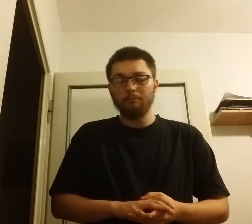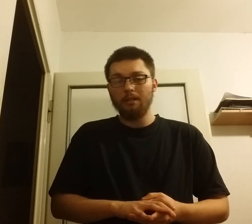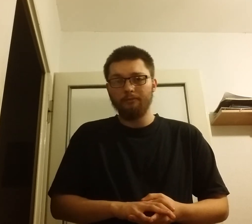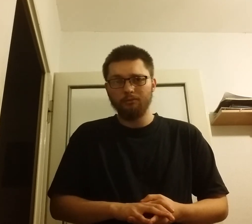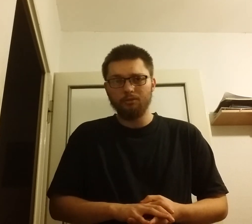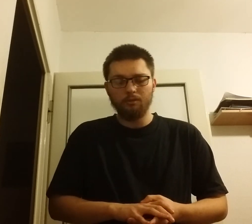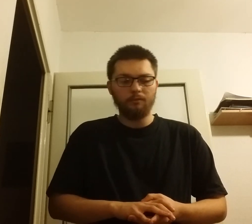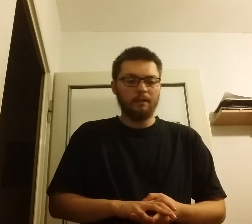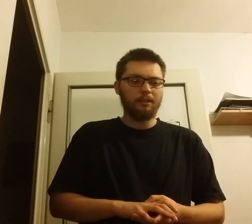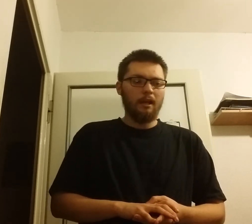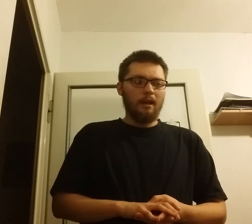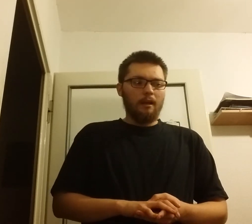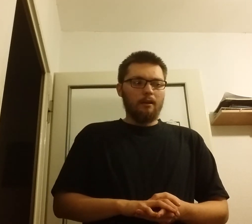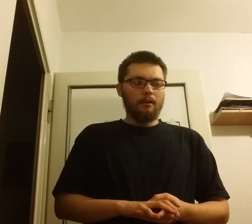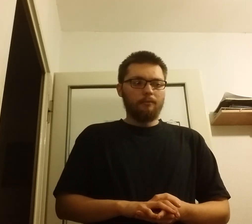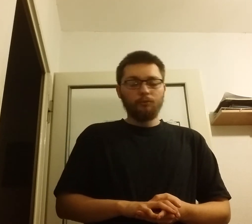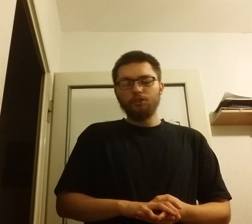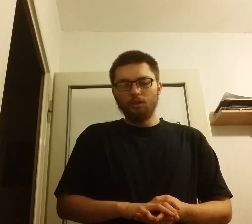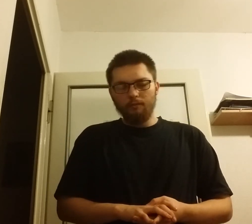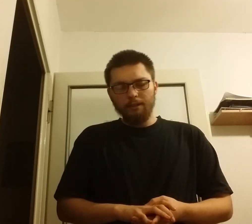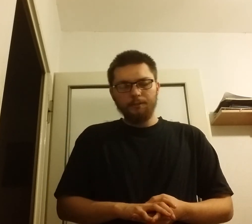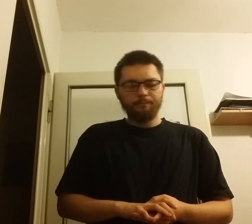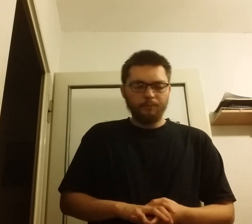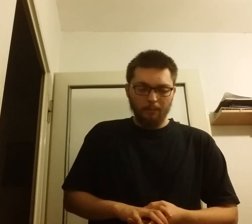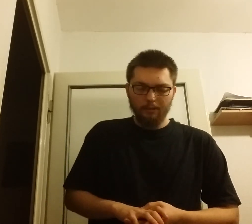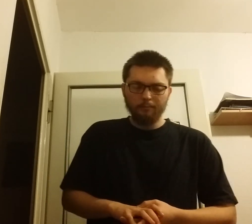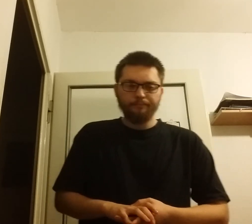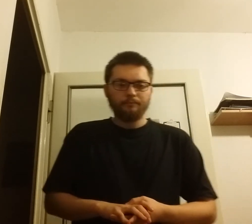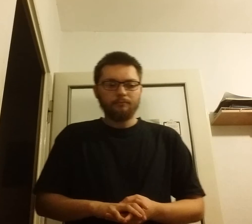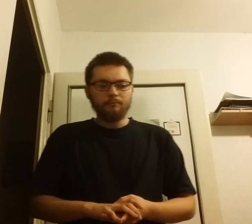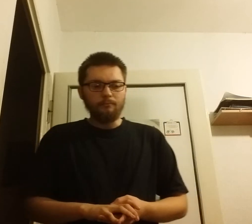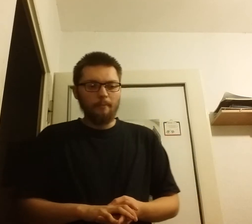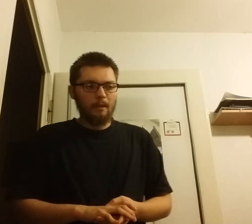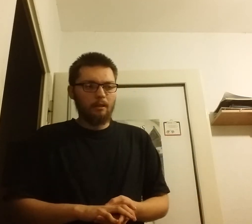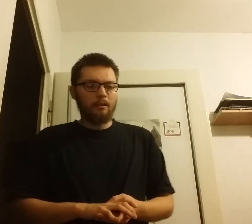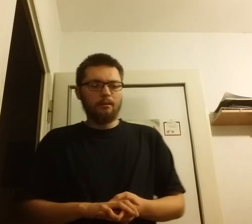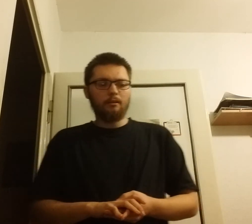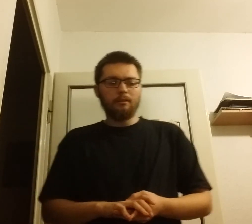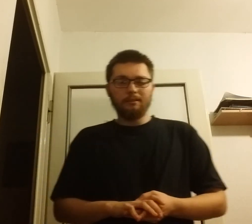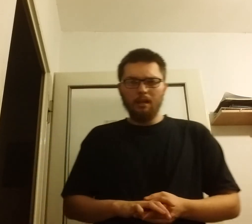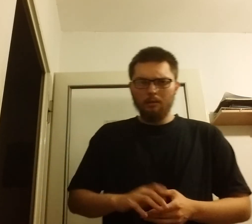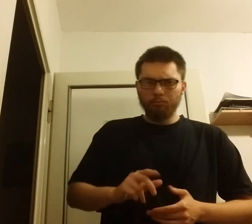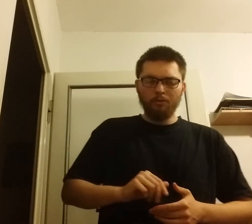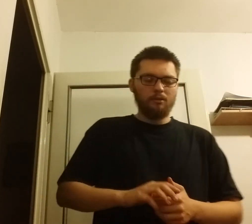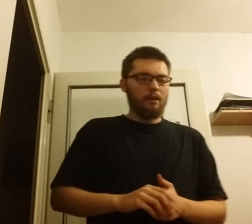normalnie funkcjonować przepraszam za błąd